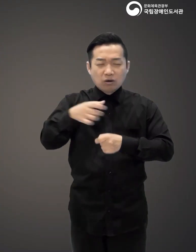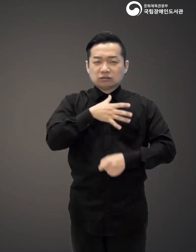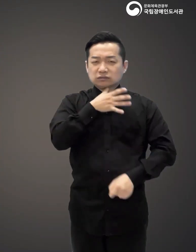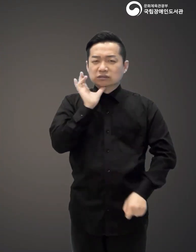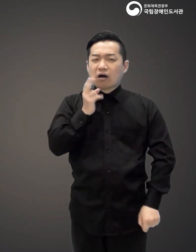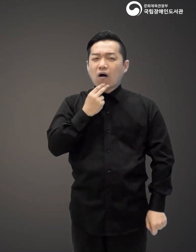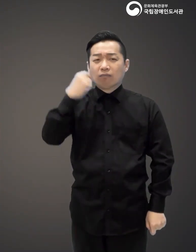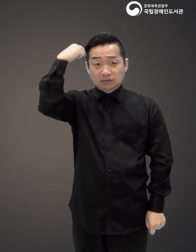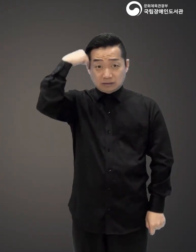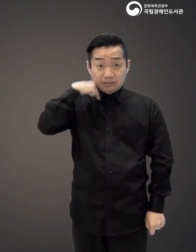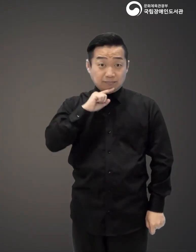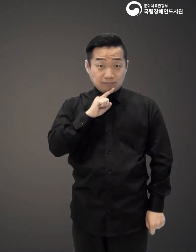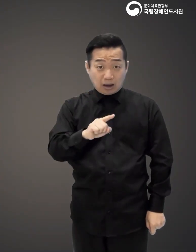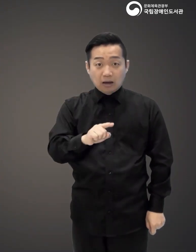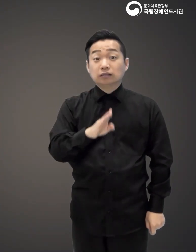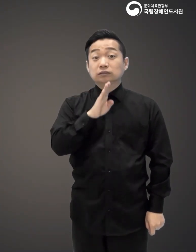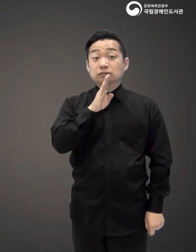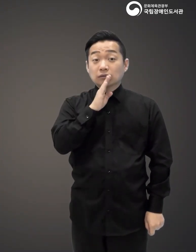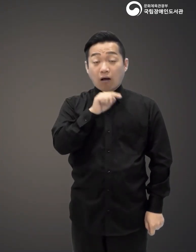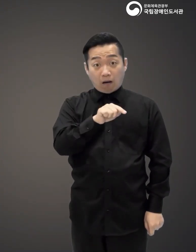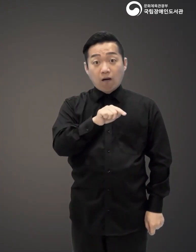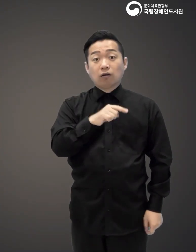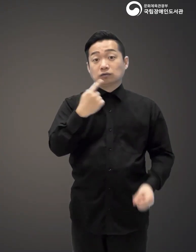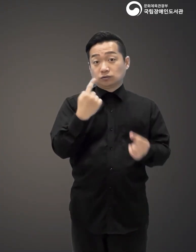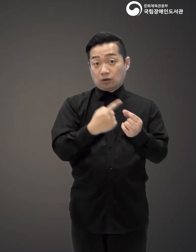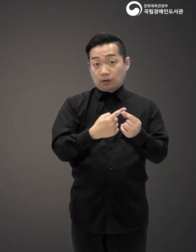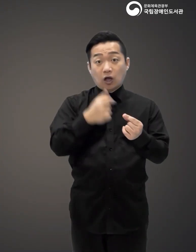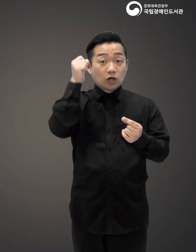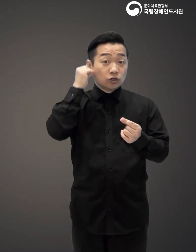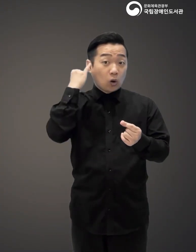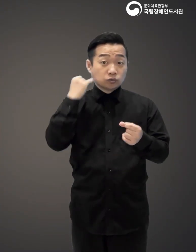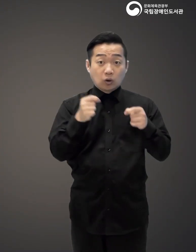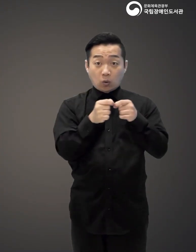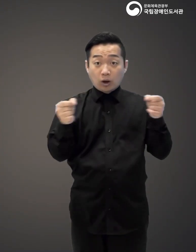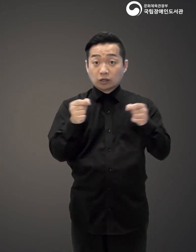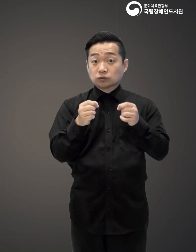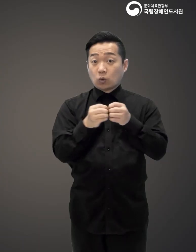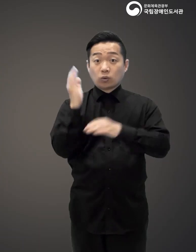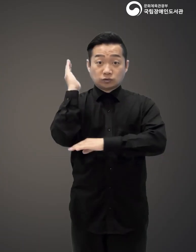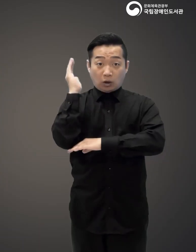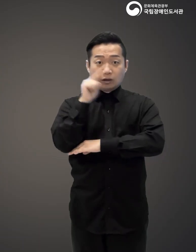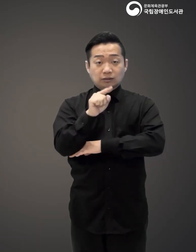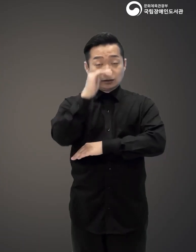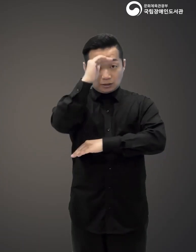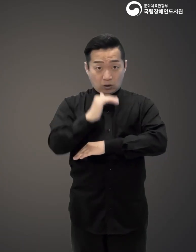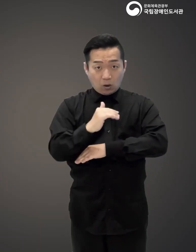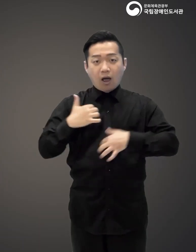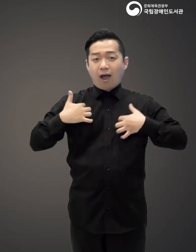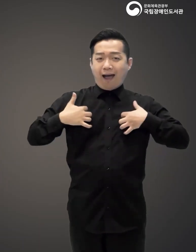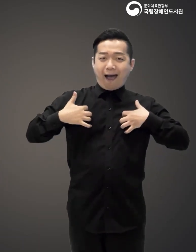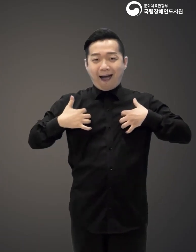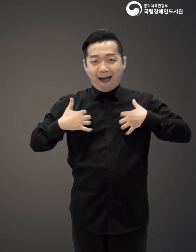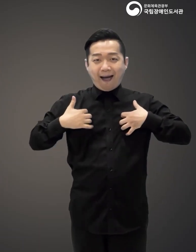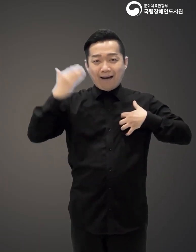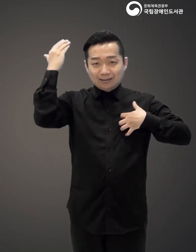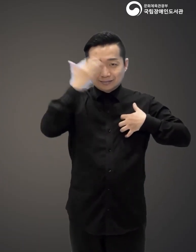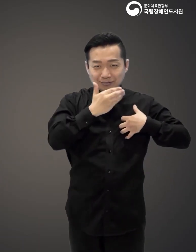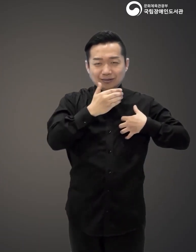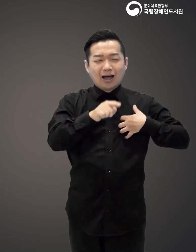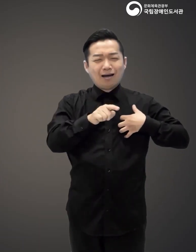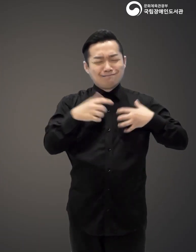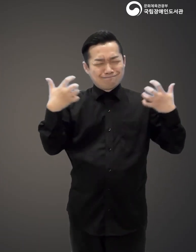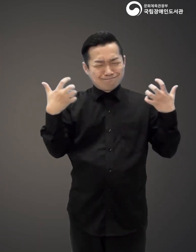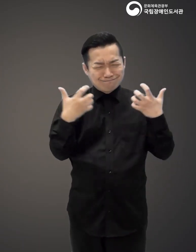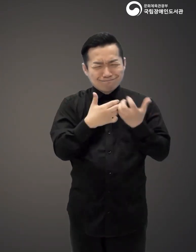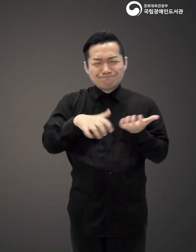했습니다. 실제로 그의 첫 번째 청소년 장편소설인 이 책에는 그런 명량함과 순수함이 마구마구 뒤엉켜